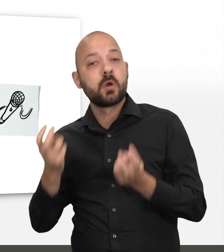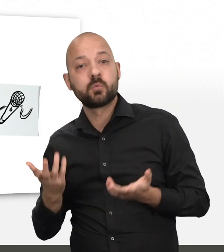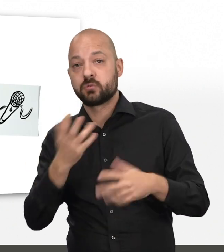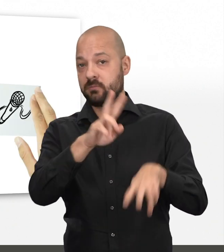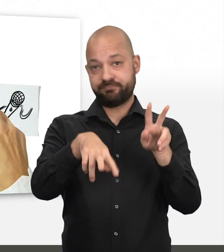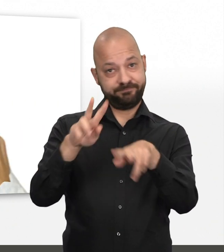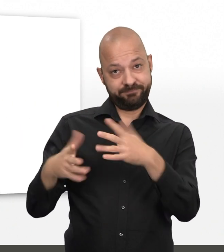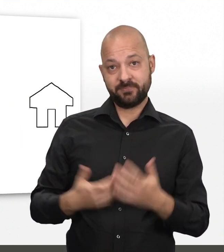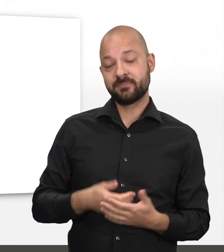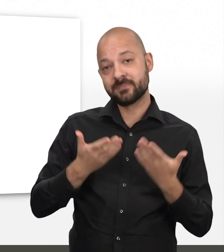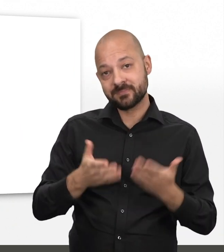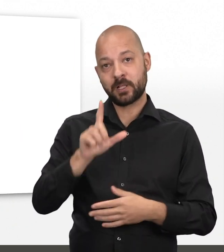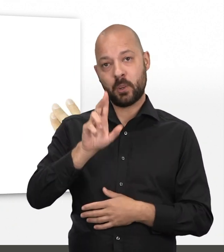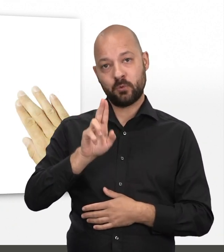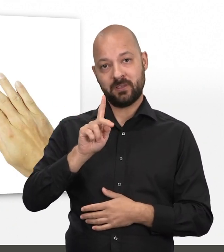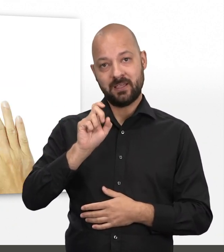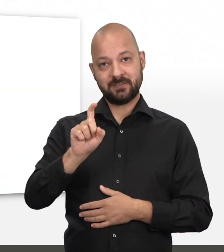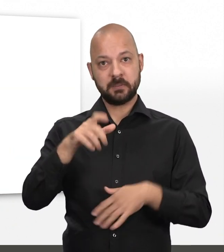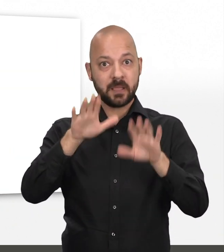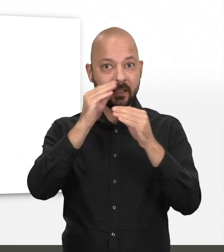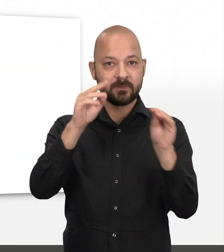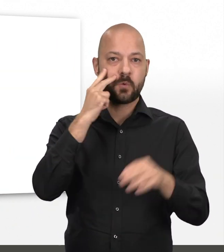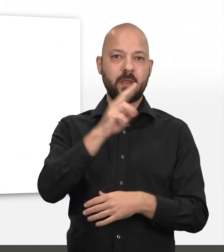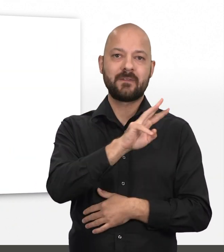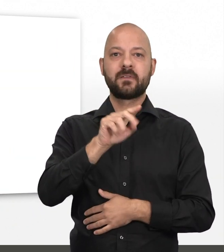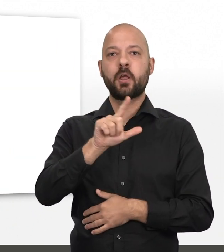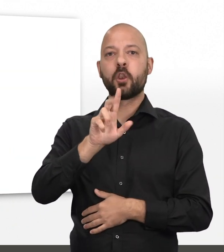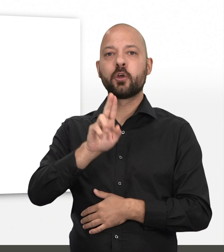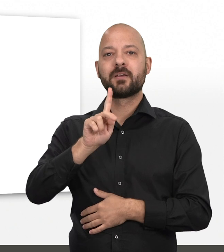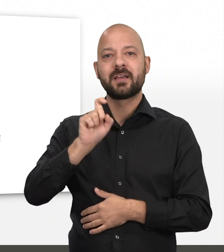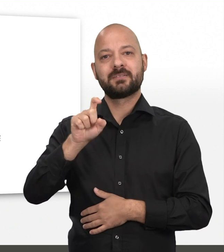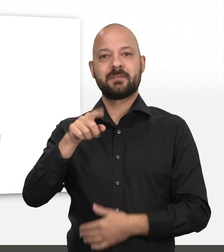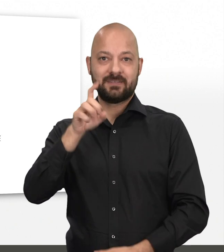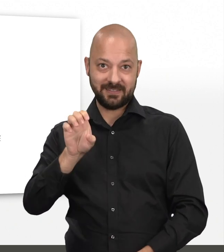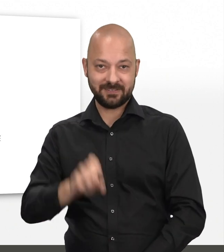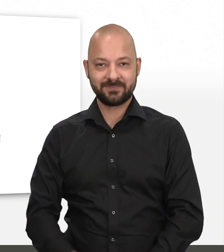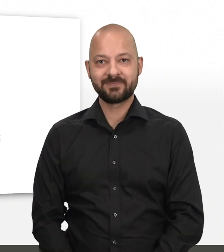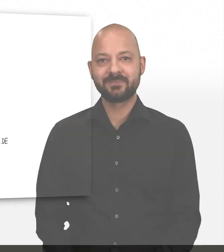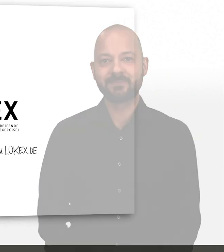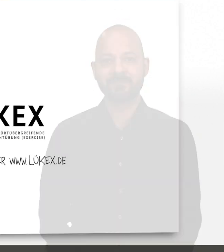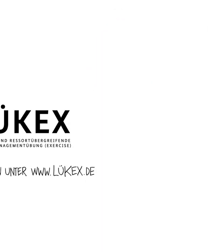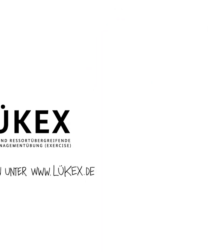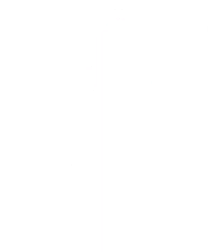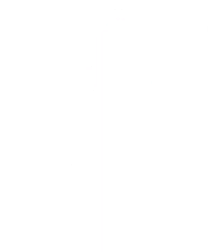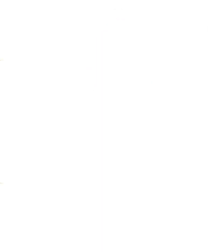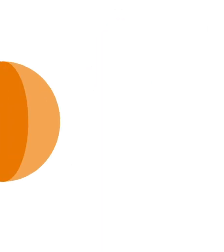Veranstaltungen oder ganz einfach zu Hause. Lykex. Weitere Informationen unter lykex.de